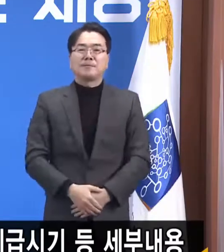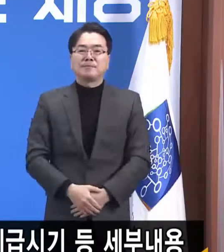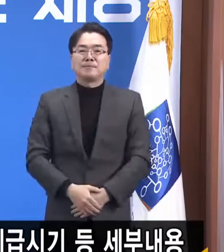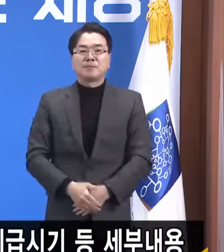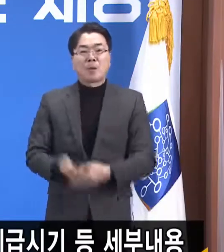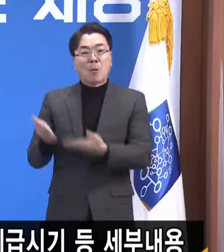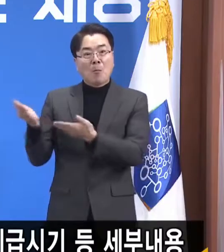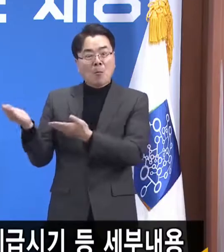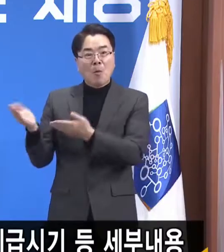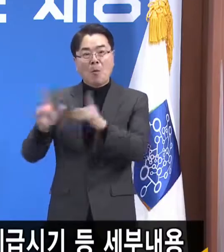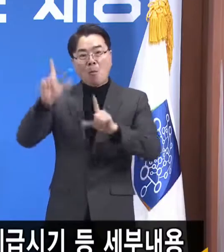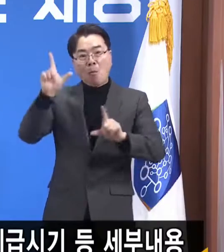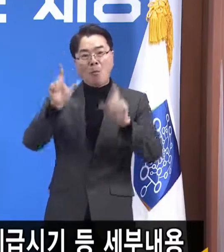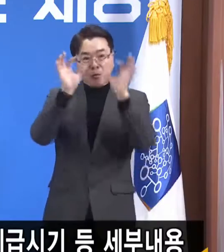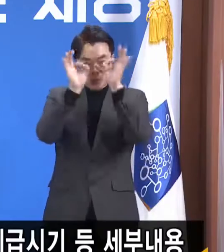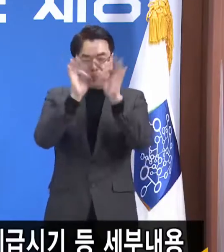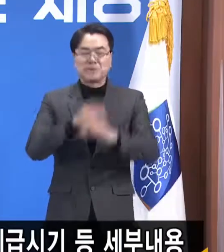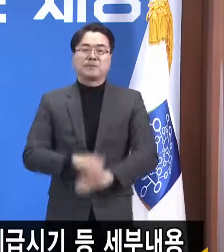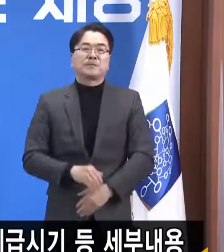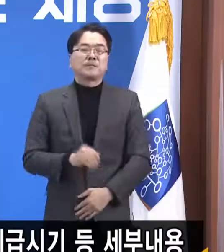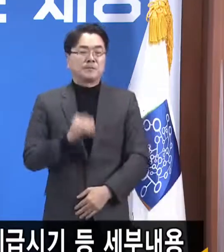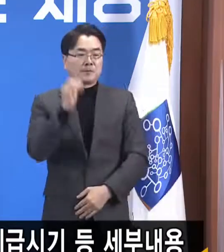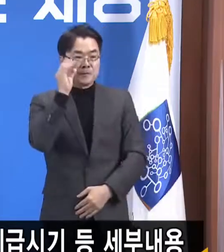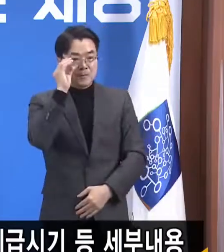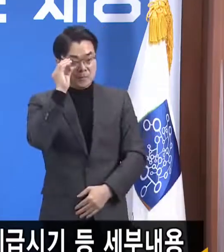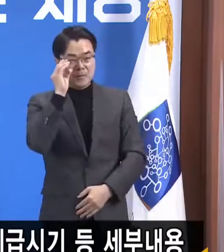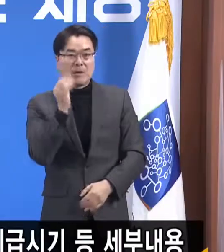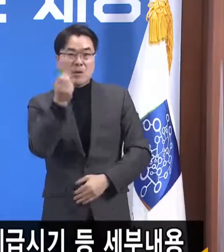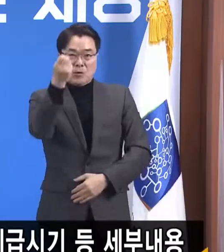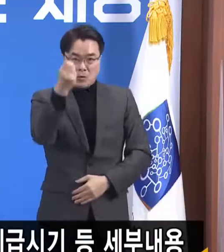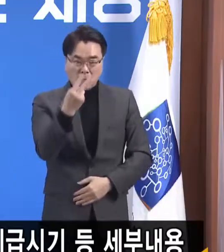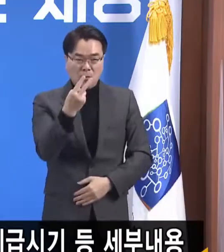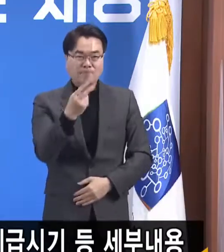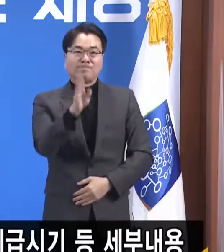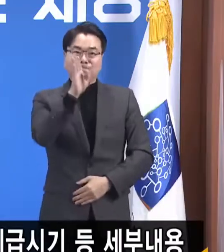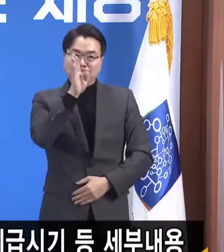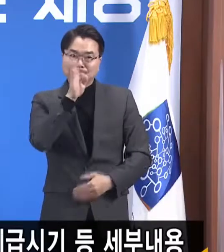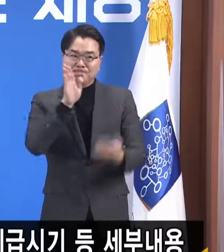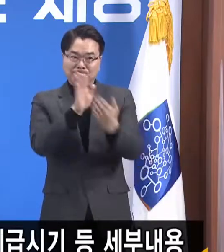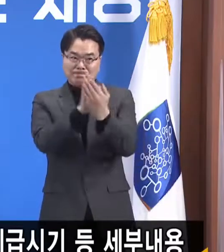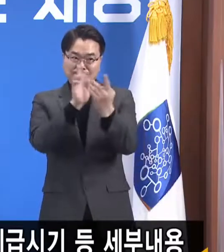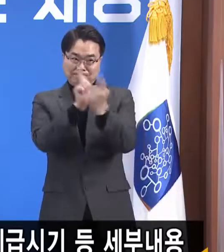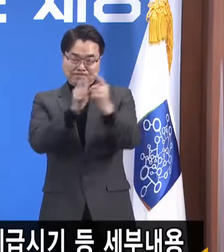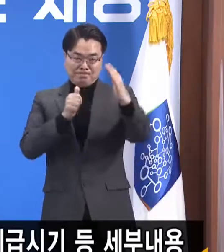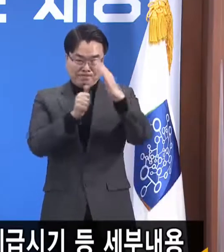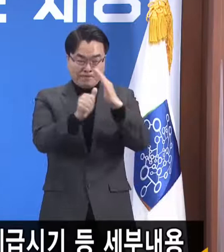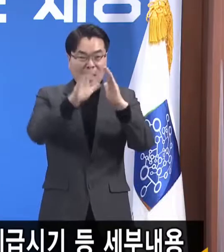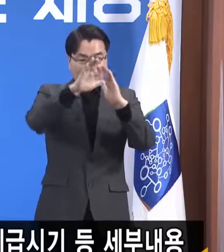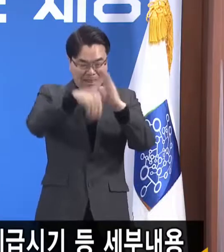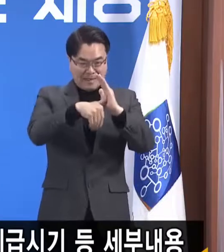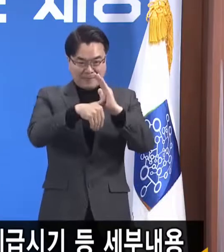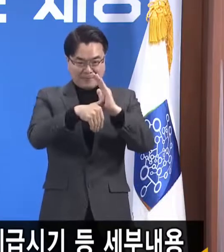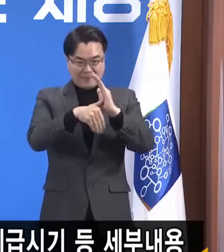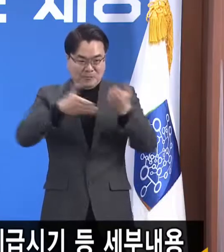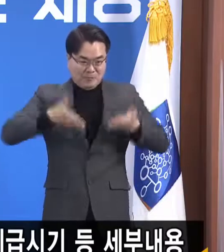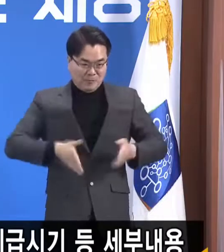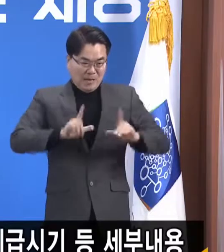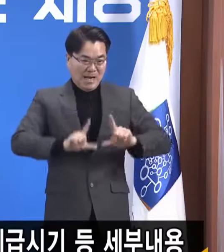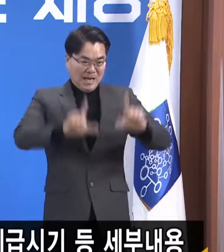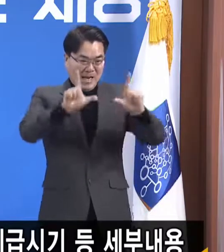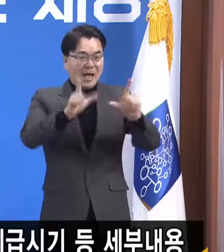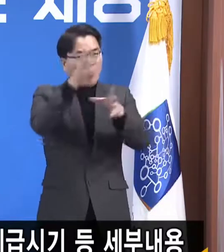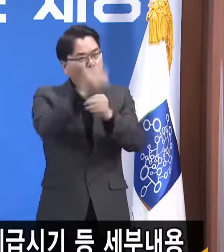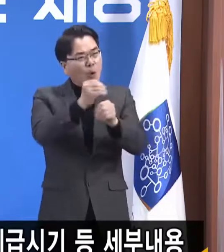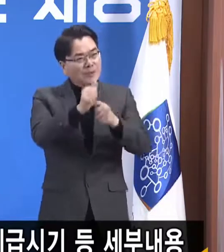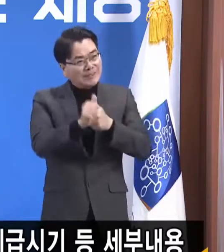참조하시면 좋을 것 같습니다. 아울러 현장신청 시에는 방문자의 출생연도에 따라서